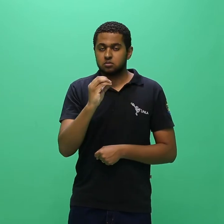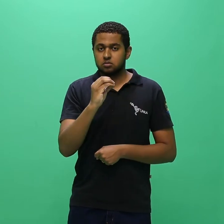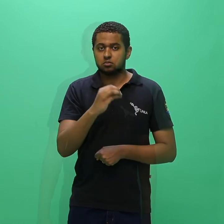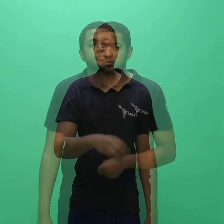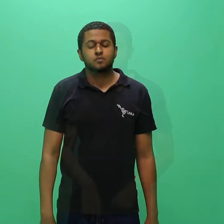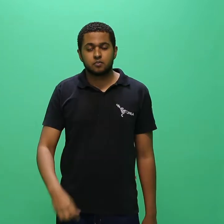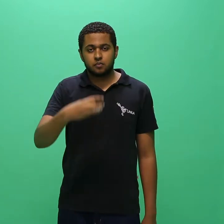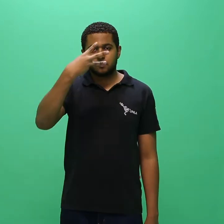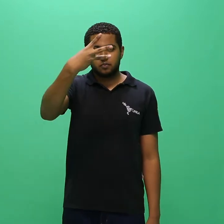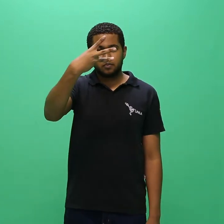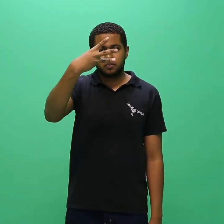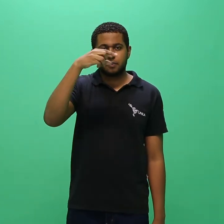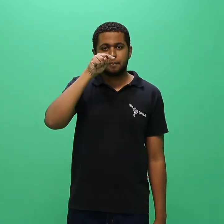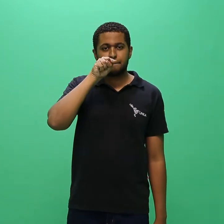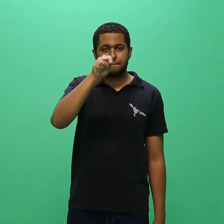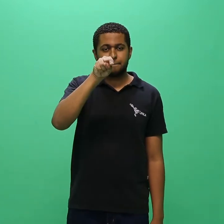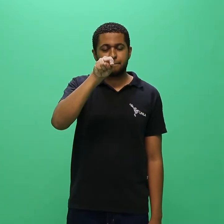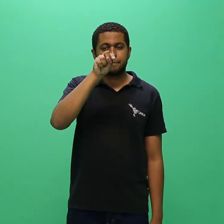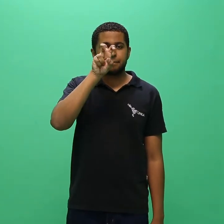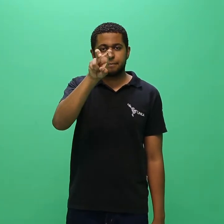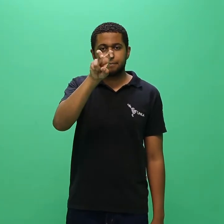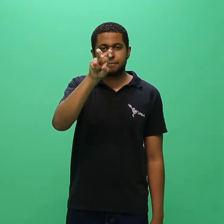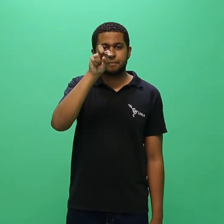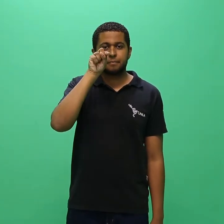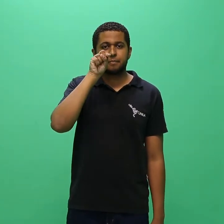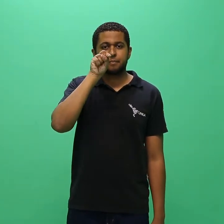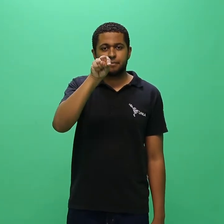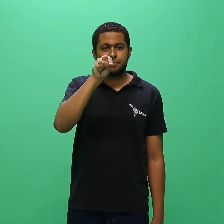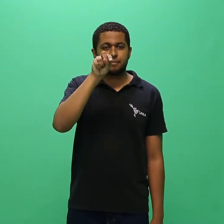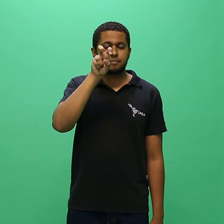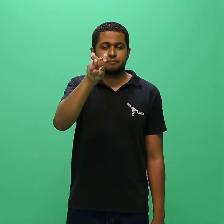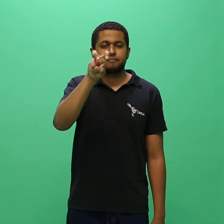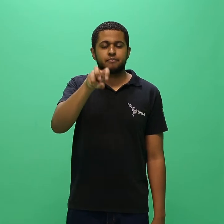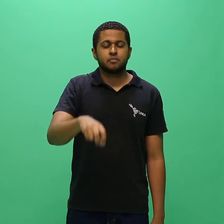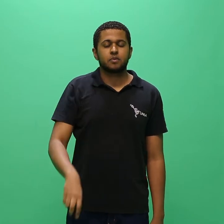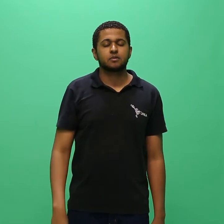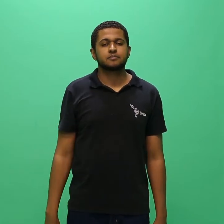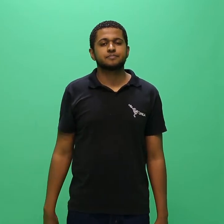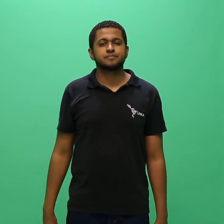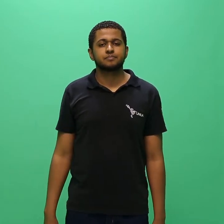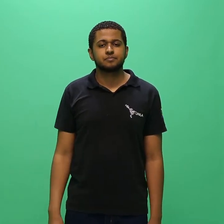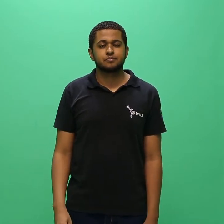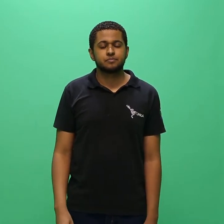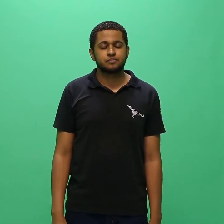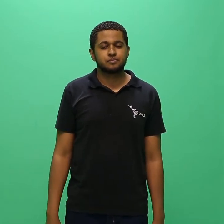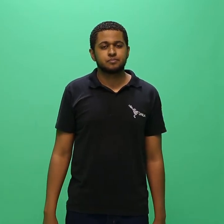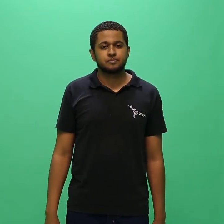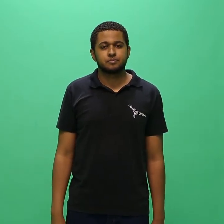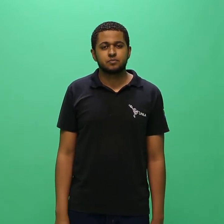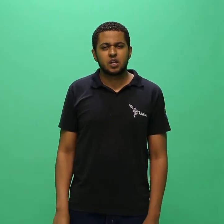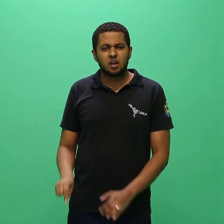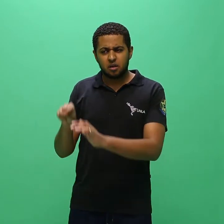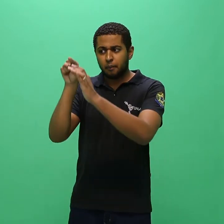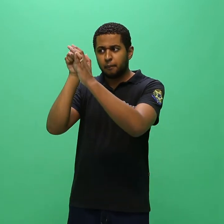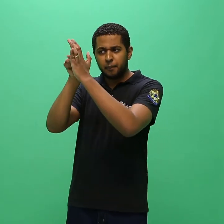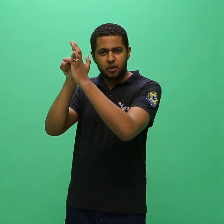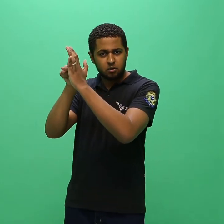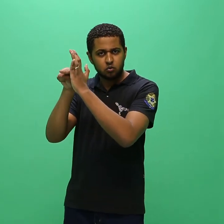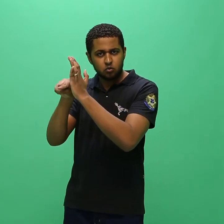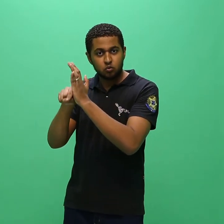3.5.5. As questões eventualmente anuladas das avaliações